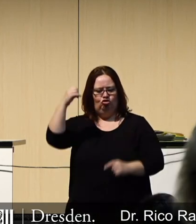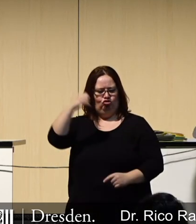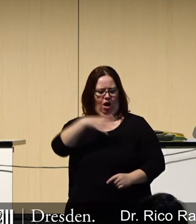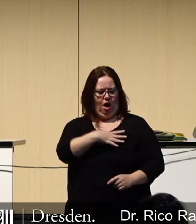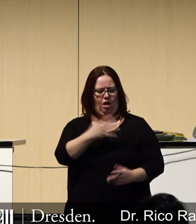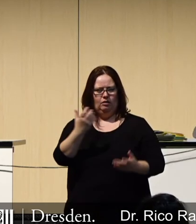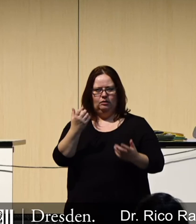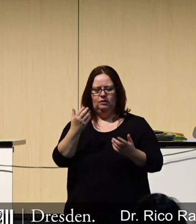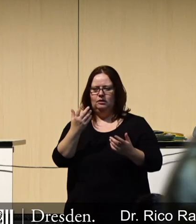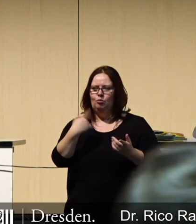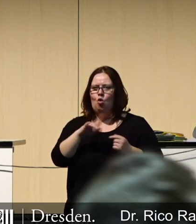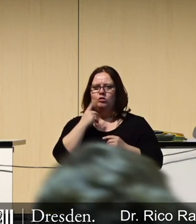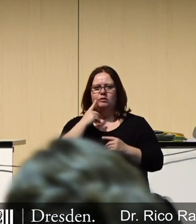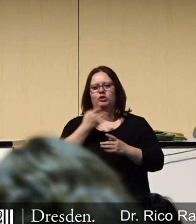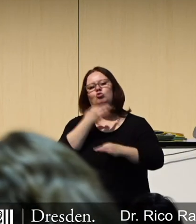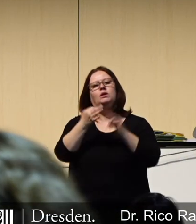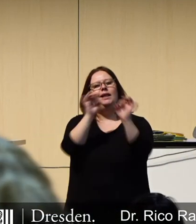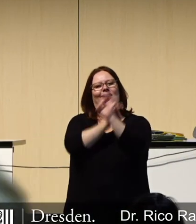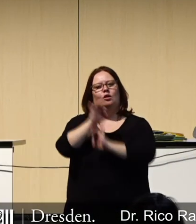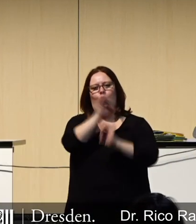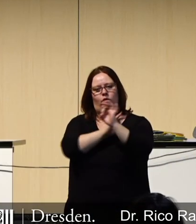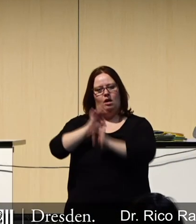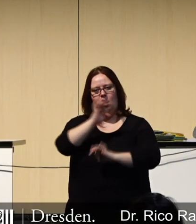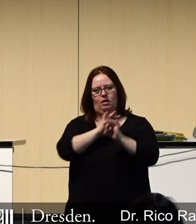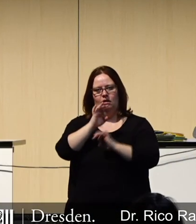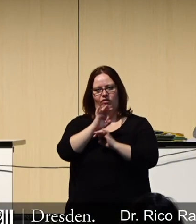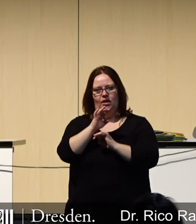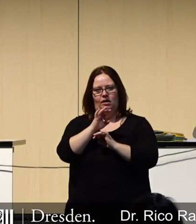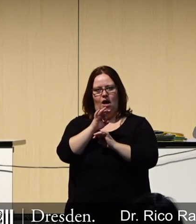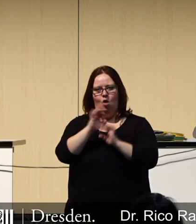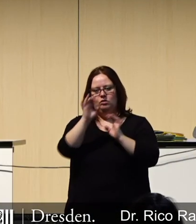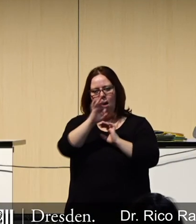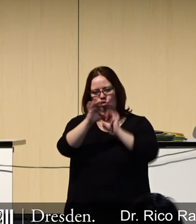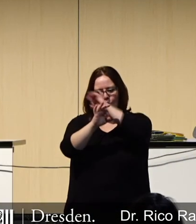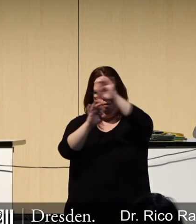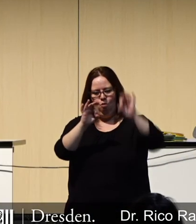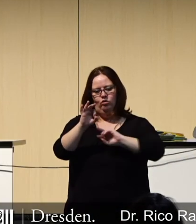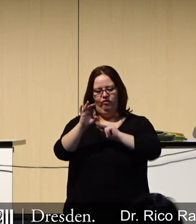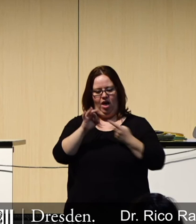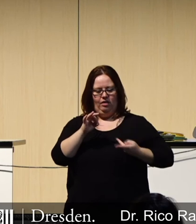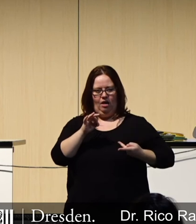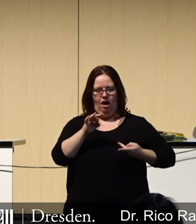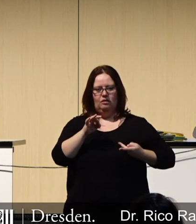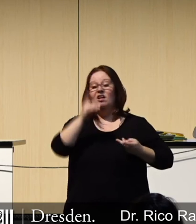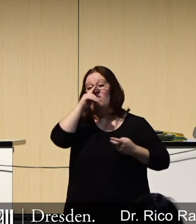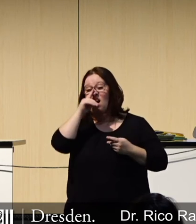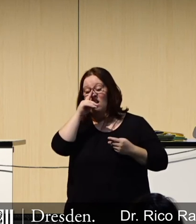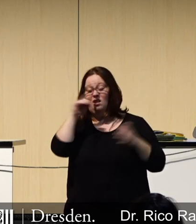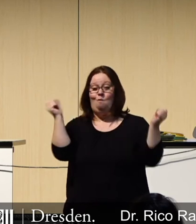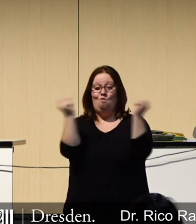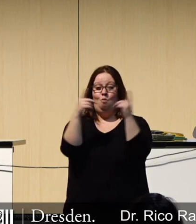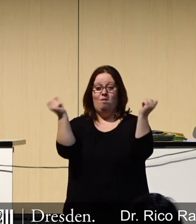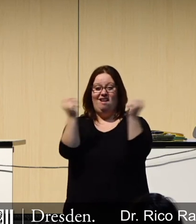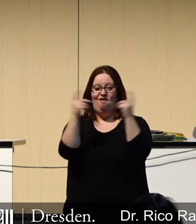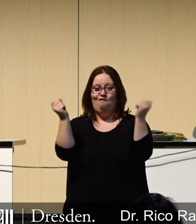schlagen Ionen oder die schlagen Elektronen aus Atomen heraus. Dort verändern Sie tatsächlich was. Wenn wir über Mobilfunk reden,